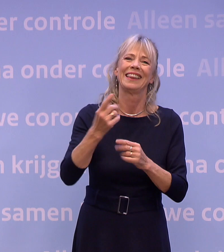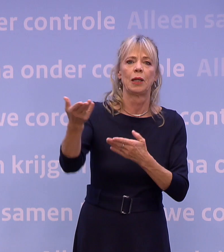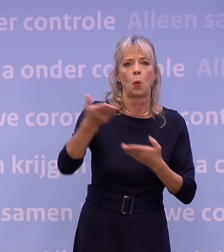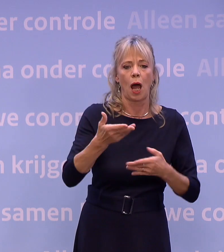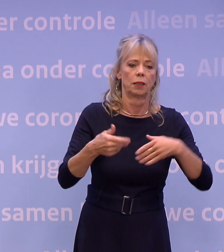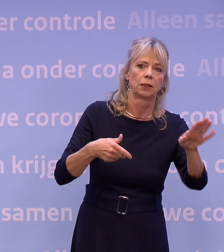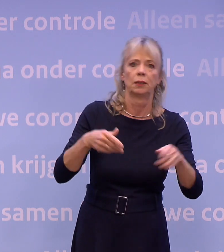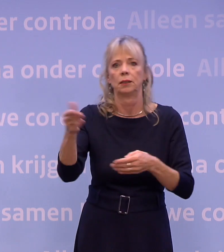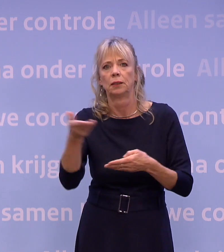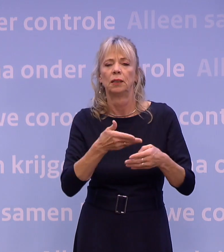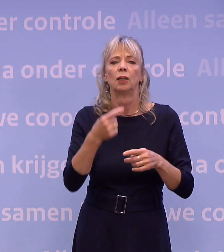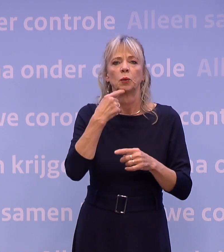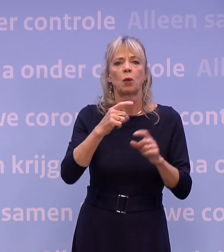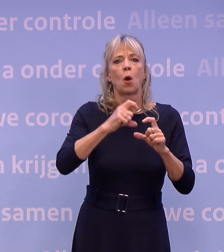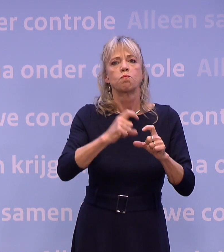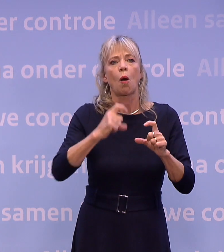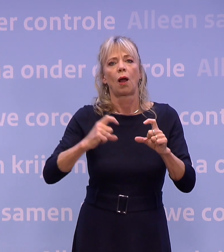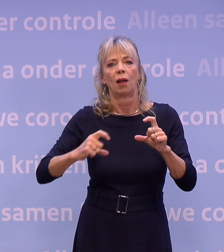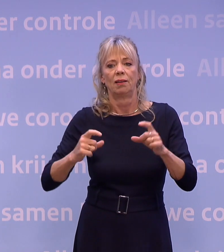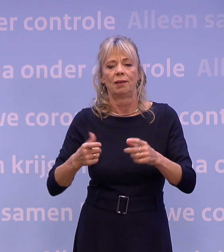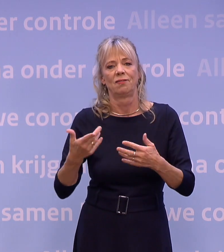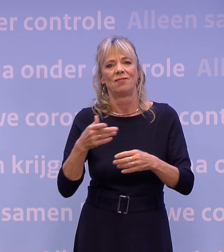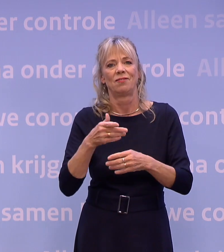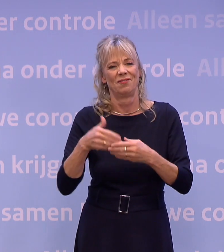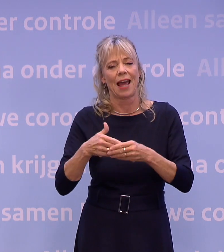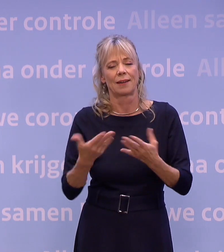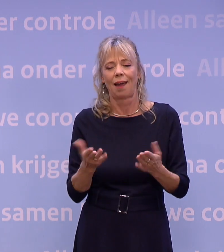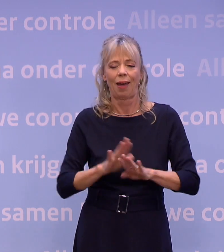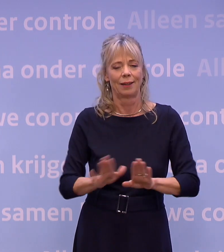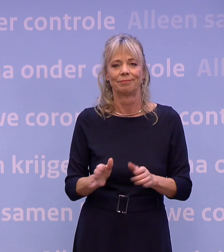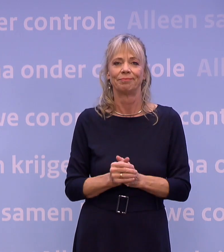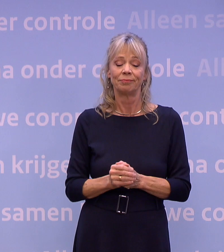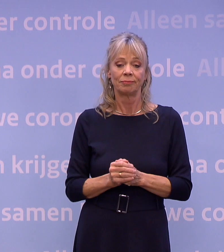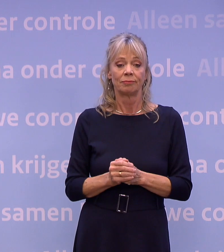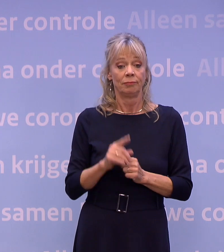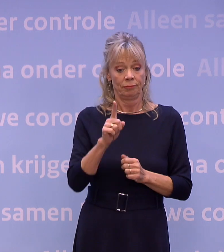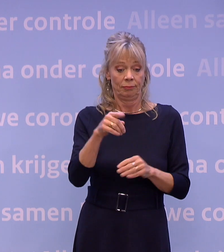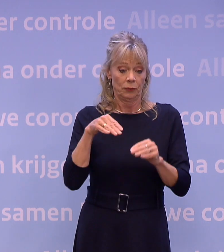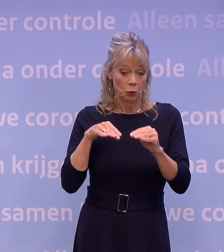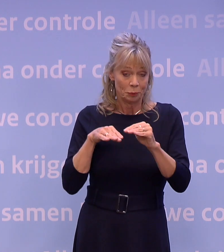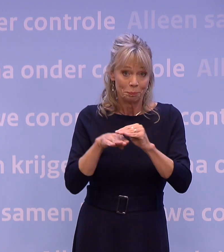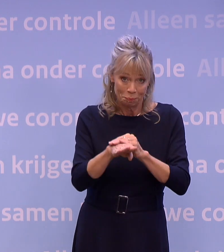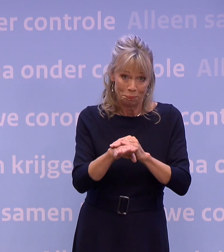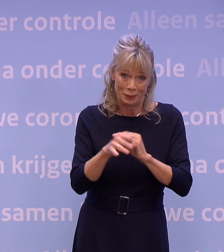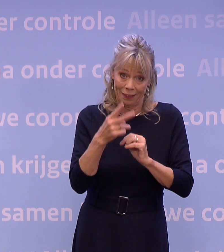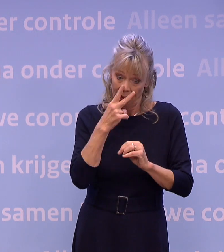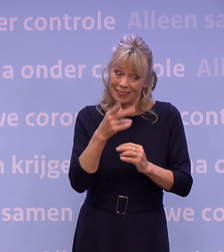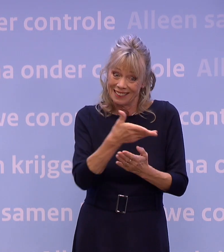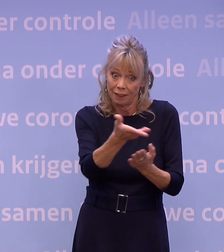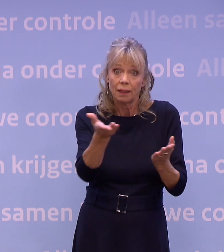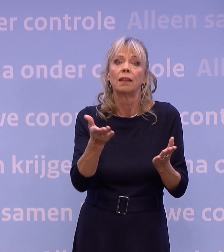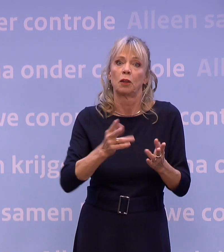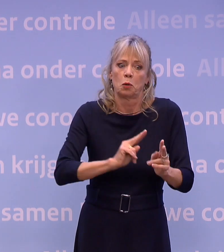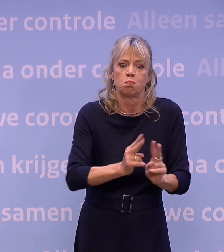blokjesverjaardagen meer. Feit is, achter de voordeur wordt een groot deel van de besmettingen doorgegeven.